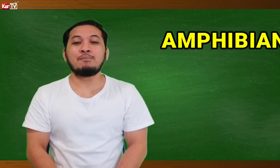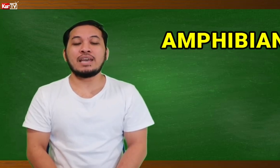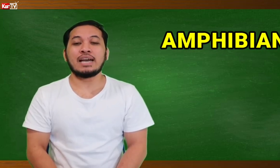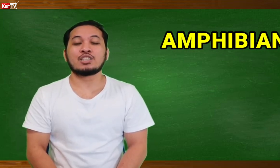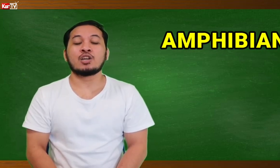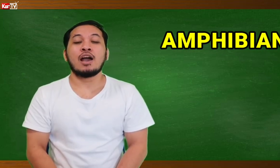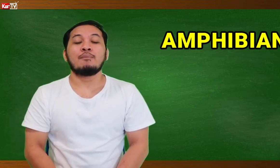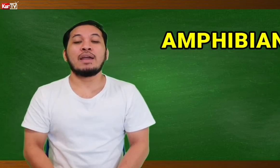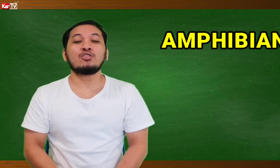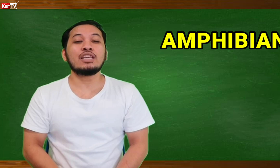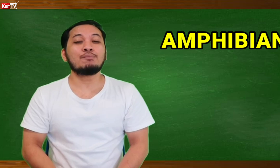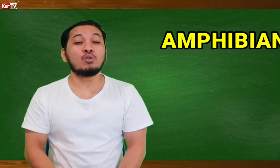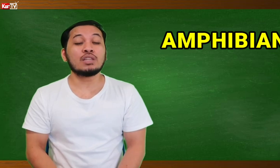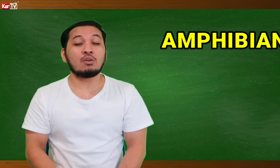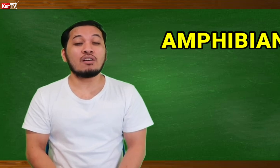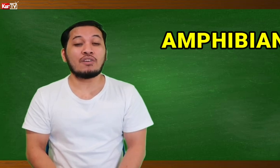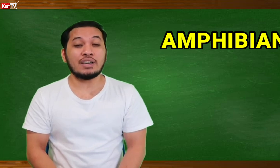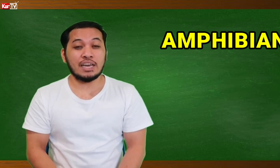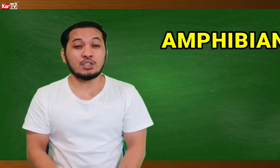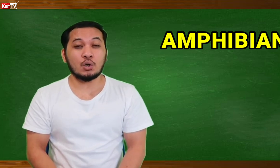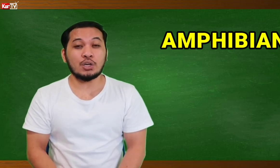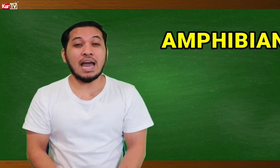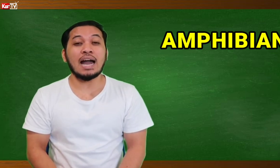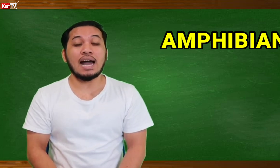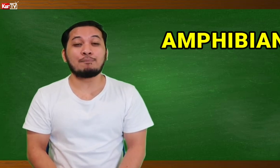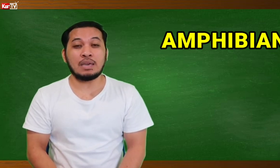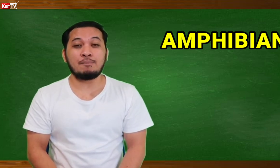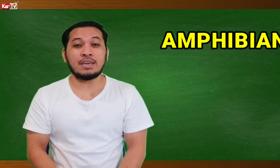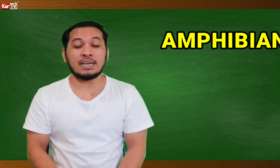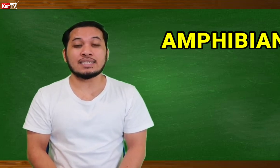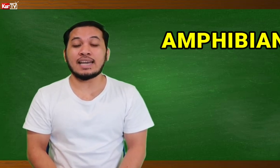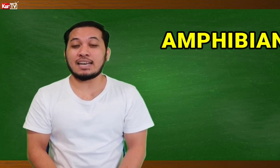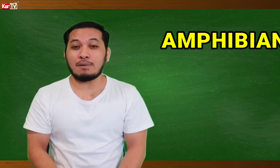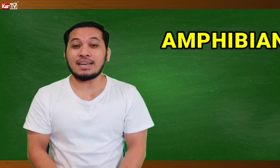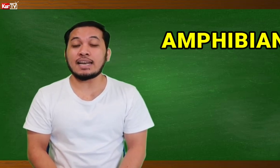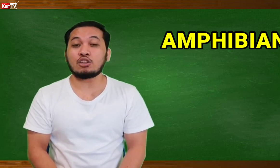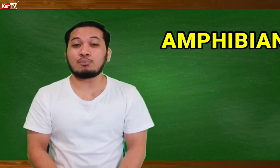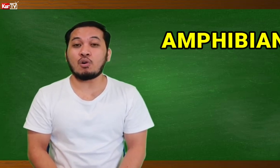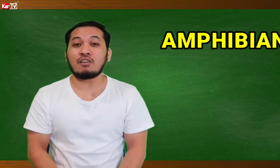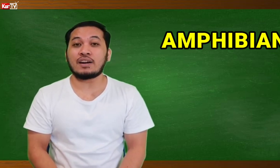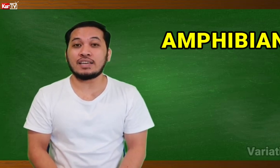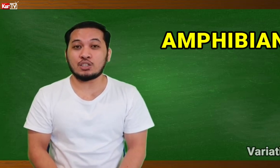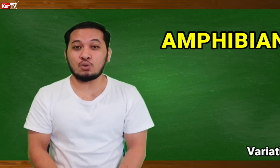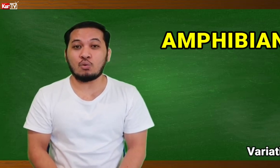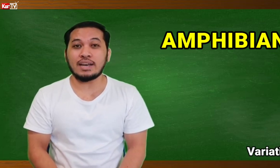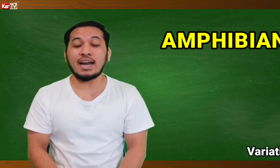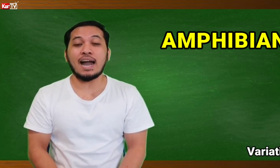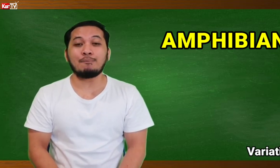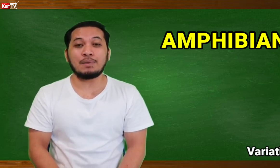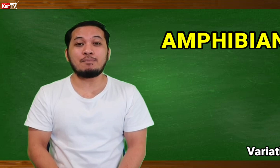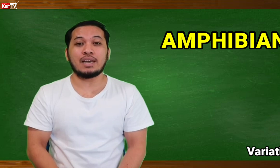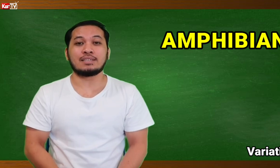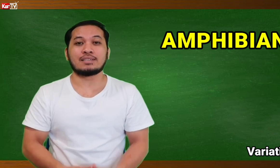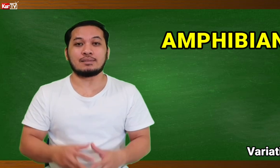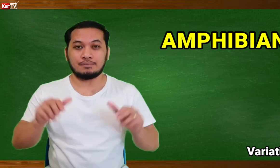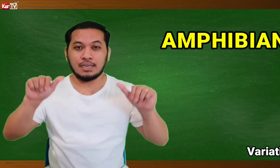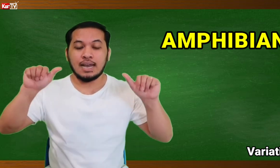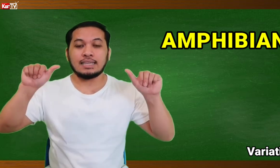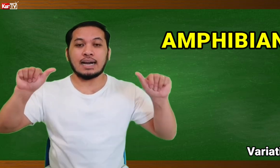AMPHIBIANS. Meron din pong dalawang variation ang AMPHIBIANS. Kaya naman, narito po ang VARIATION 1 ng AMPHIBIANS. Naka